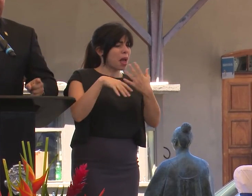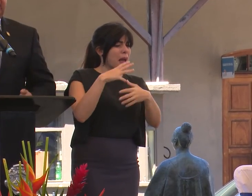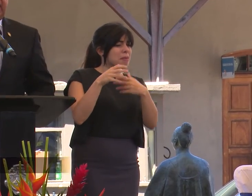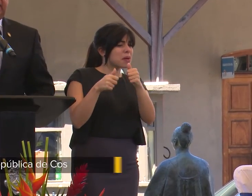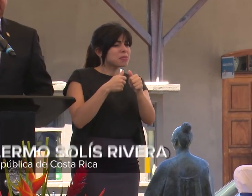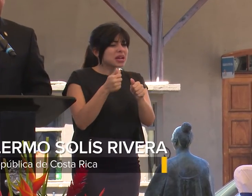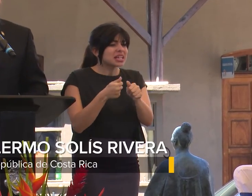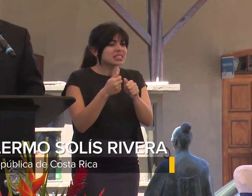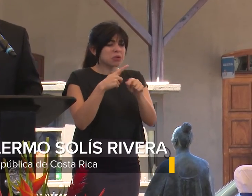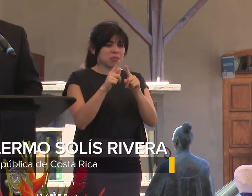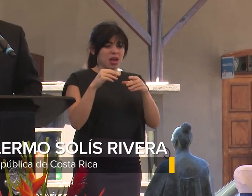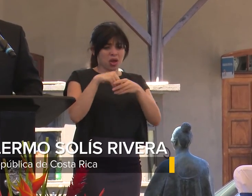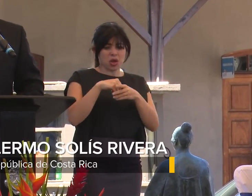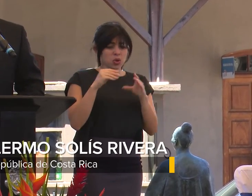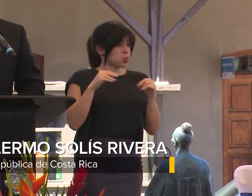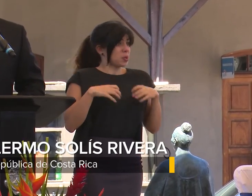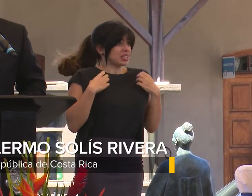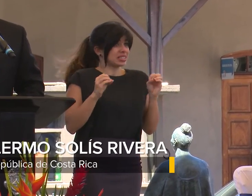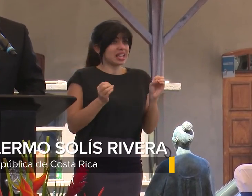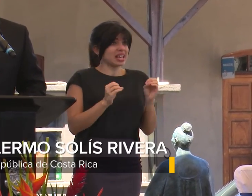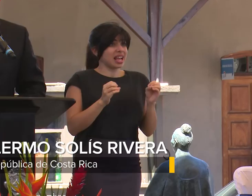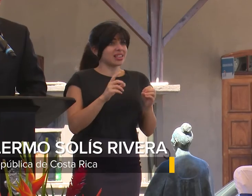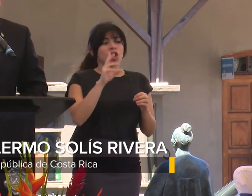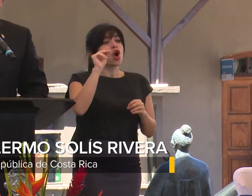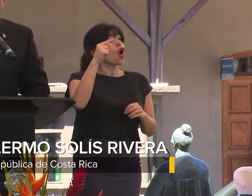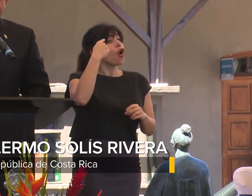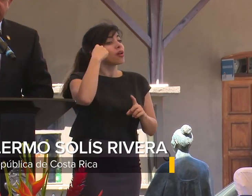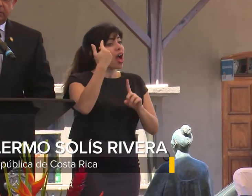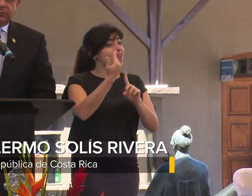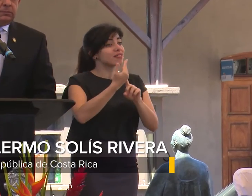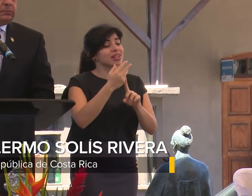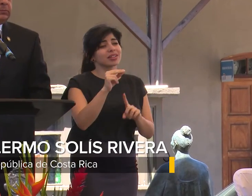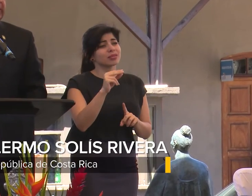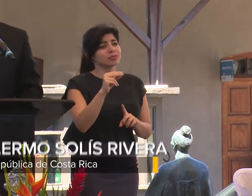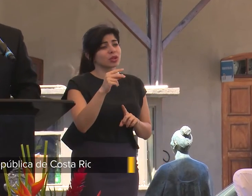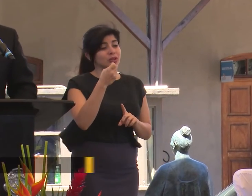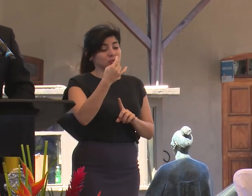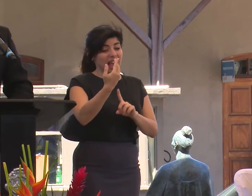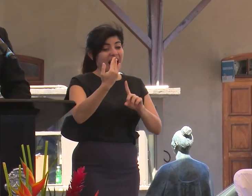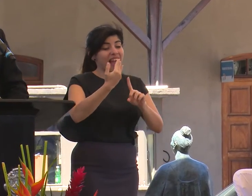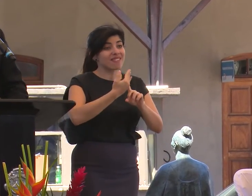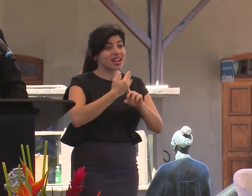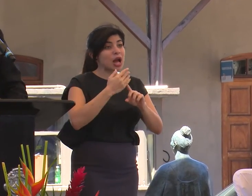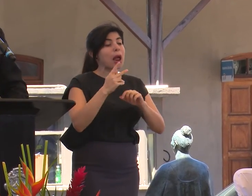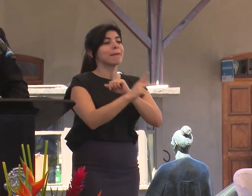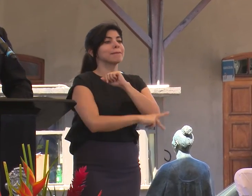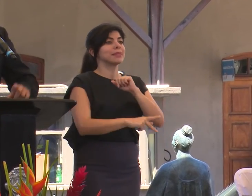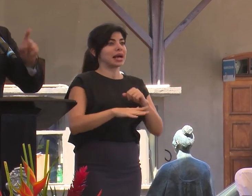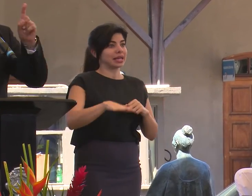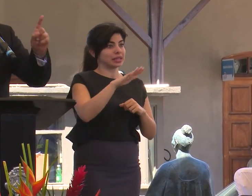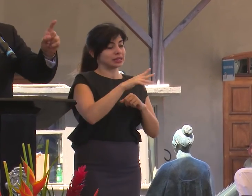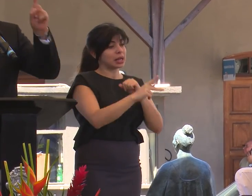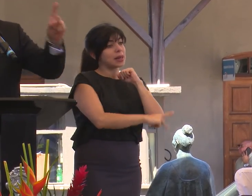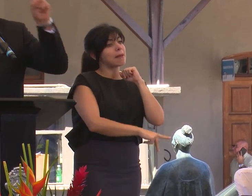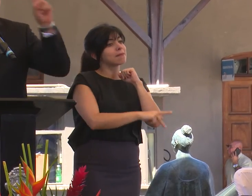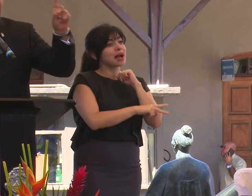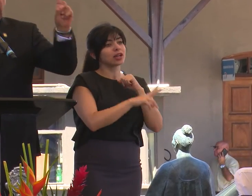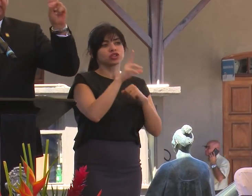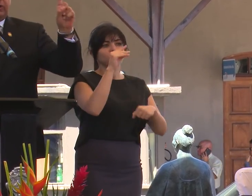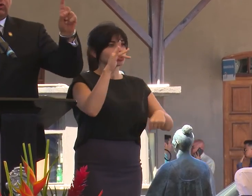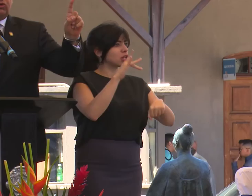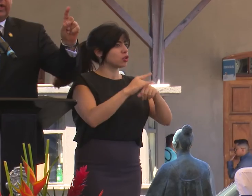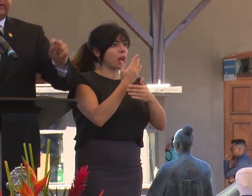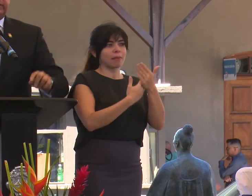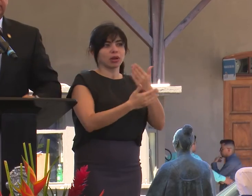persecuciones inexistentes, no es al gobierno al que perjudican. Es a la república. Y la república no se